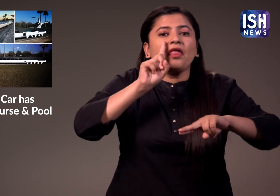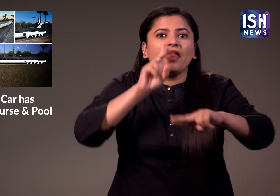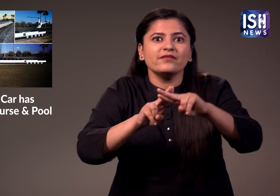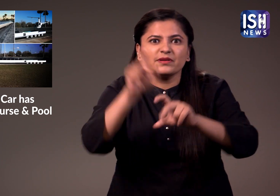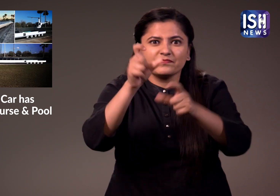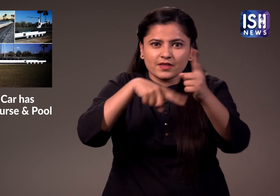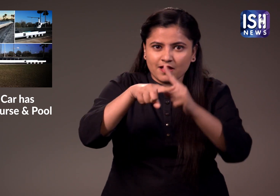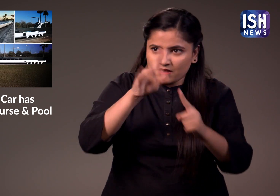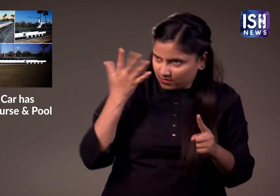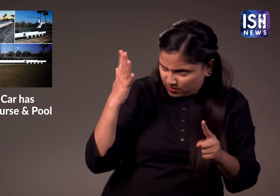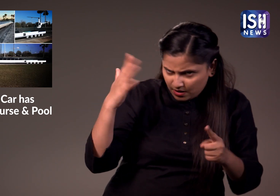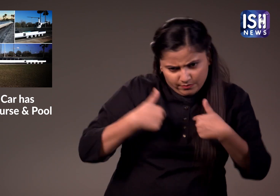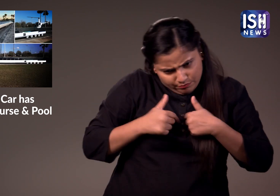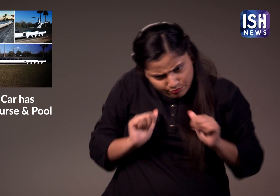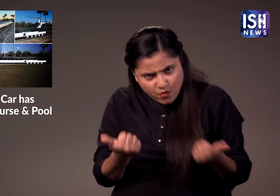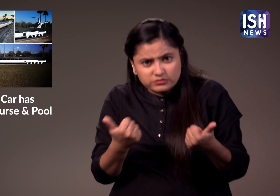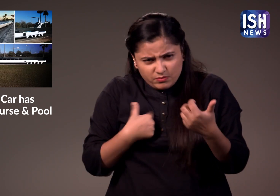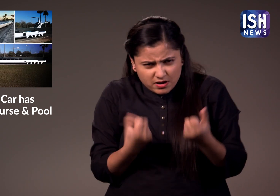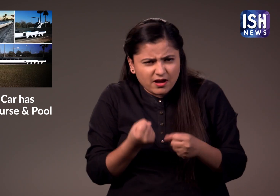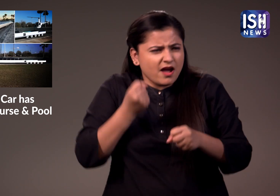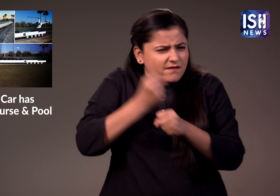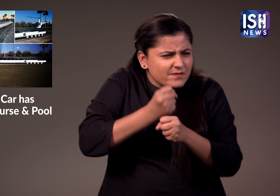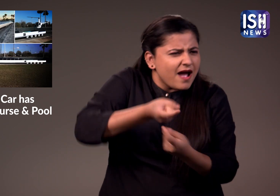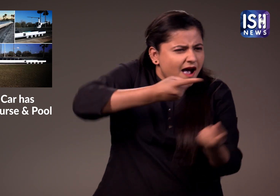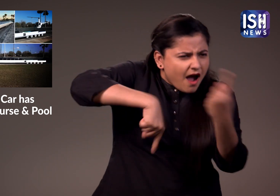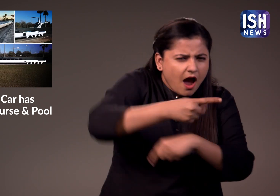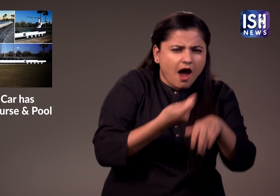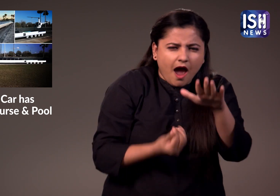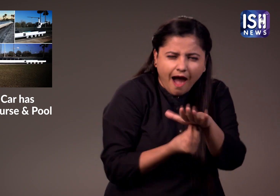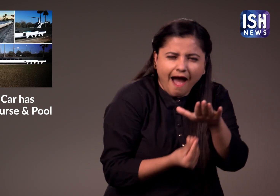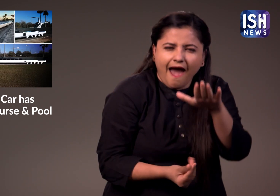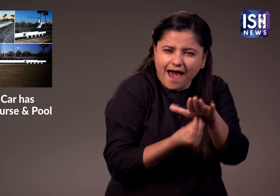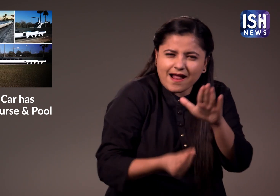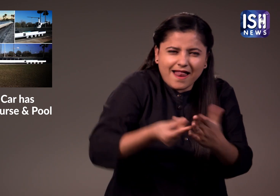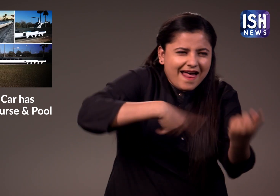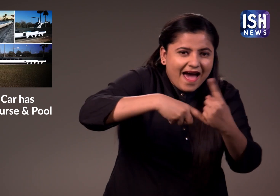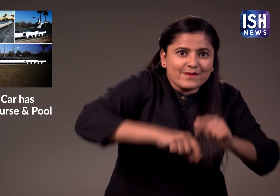रिश्वत देते हैं और ऐसी गाडिया पाने का प्रबंदन करते हैं